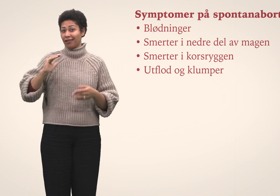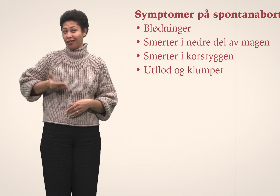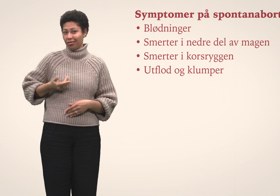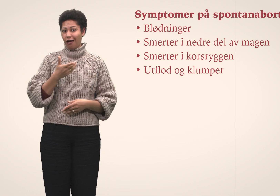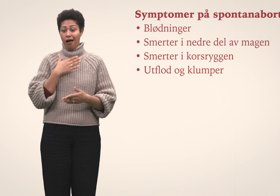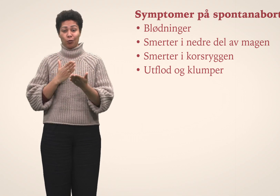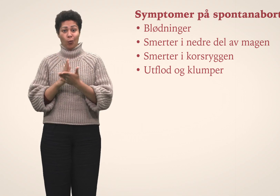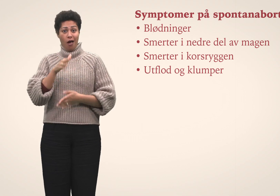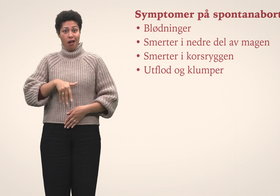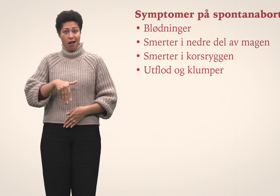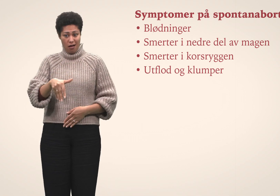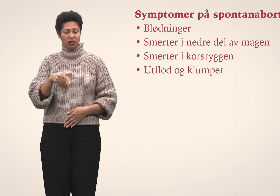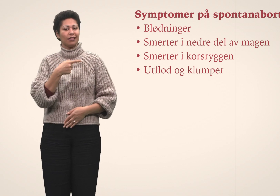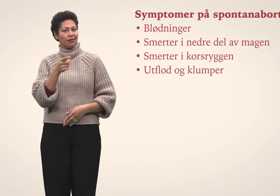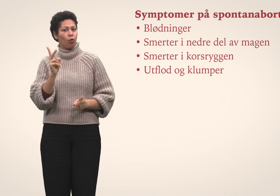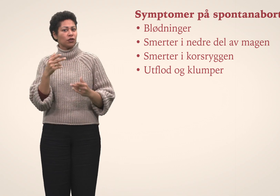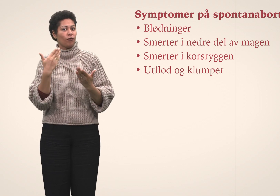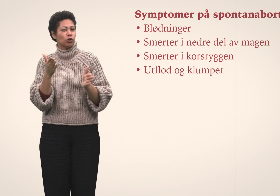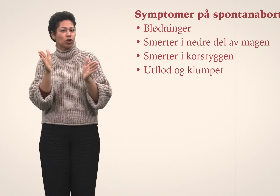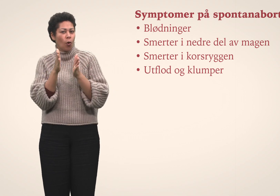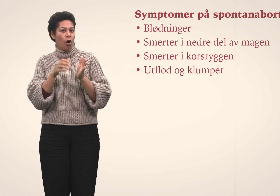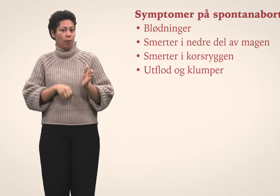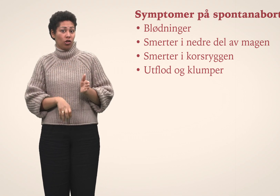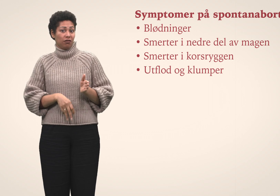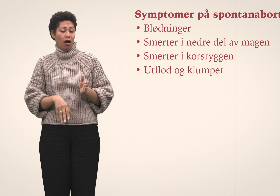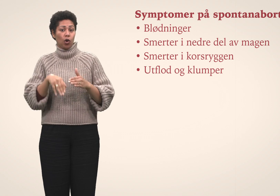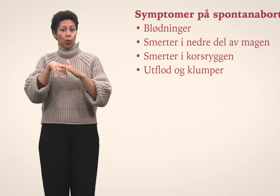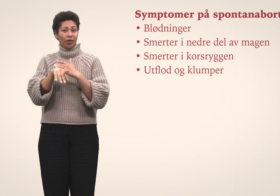kvinner med normale svangerskap og får små blødninger de første 12 ukene.